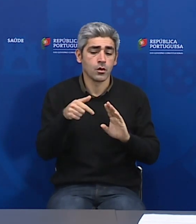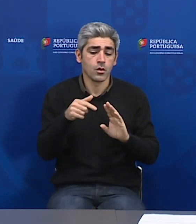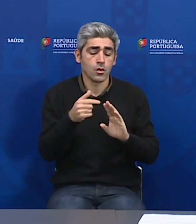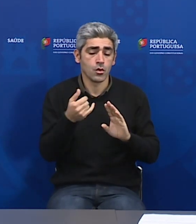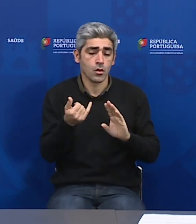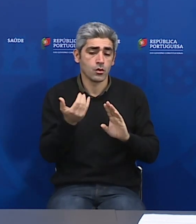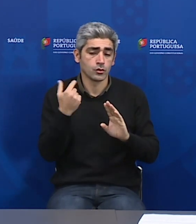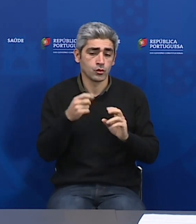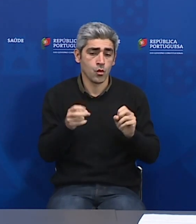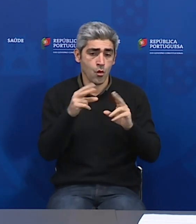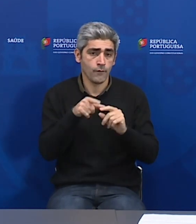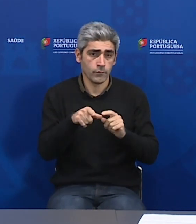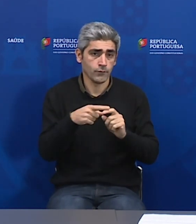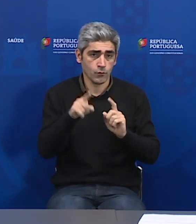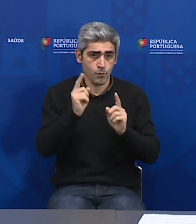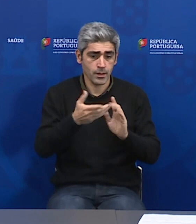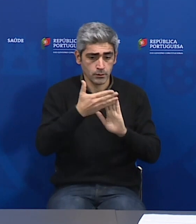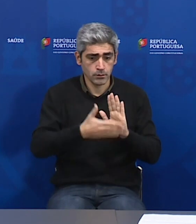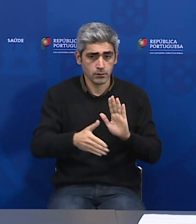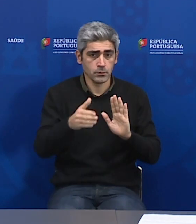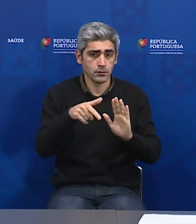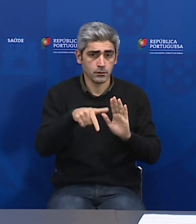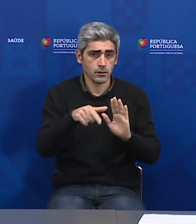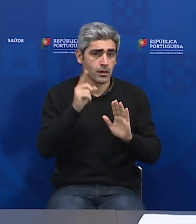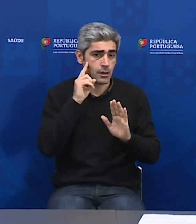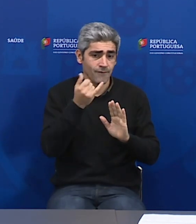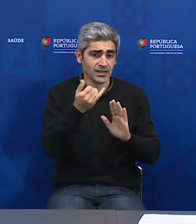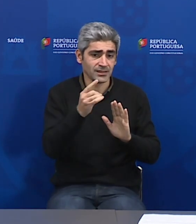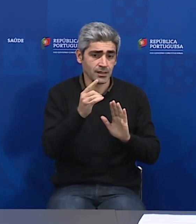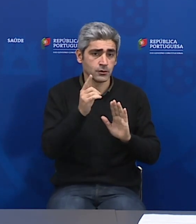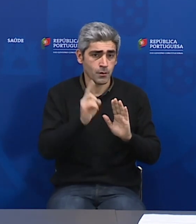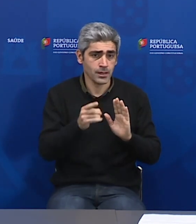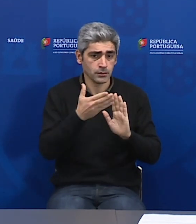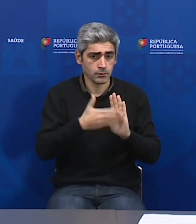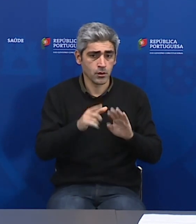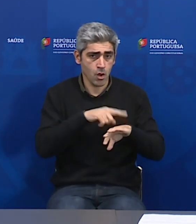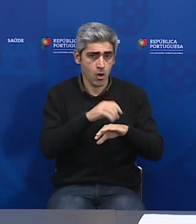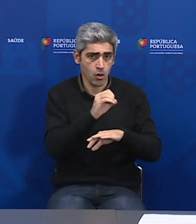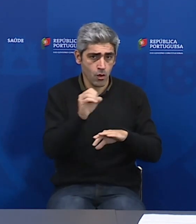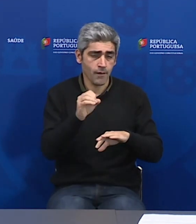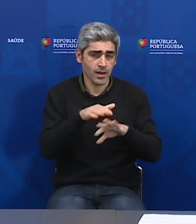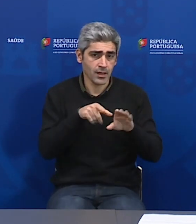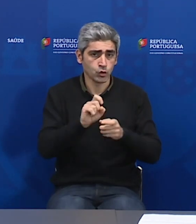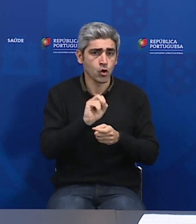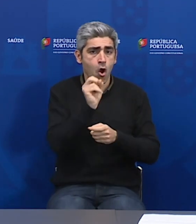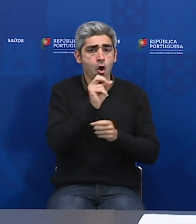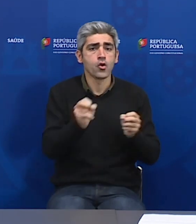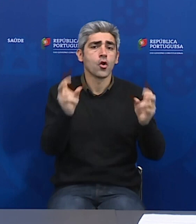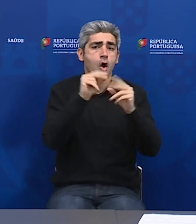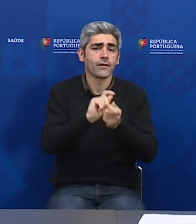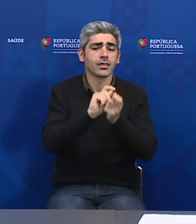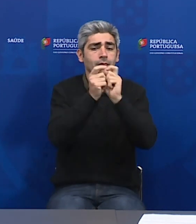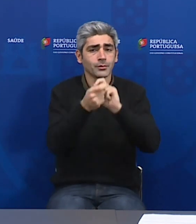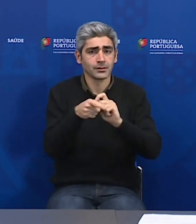e que produzirá efeitos a partir das zero horas do dia 26, também já faz. Já há uma nova adaptação à